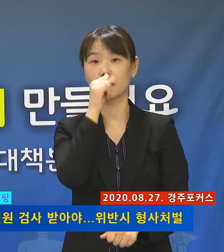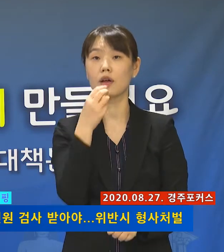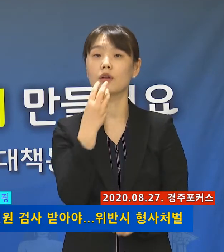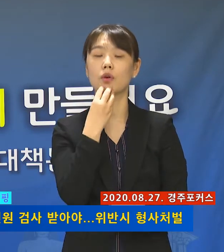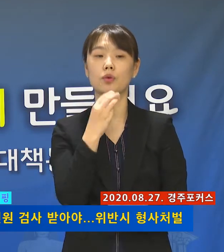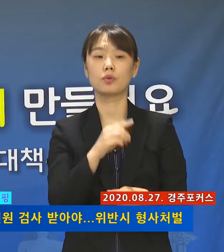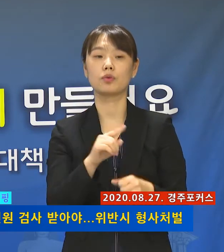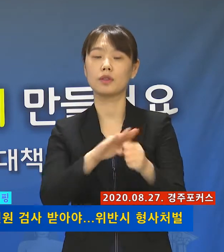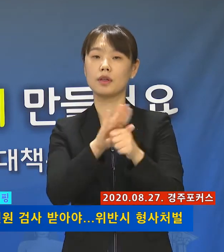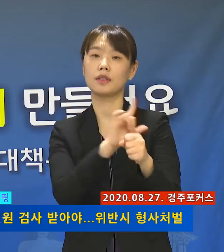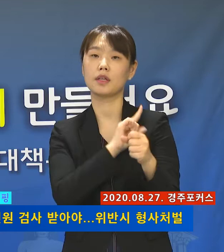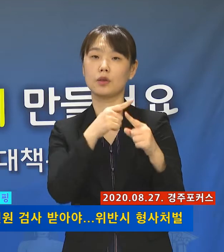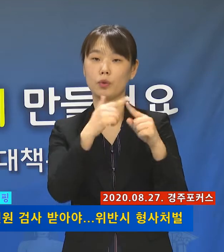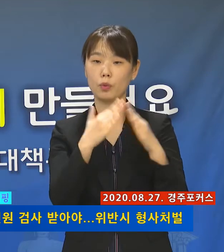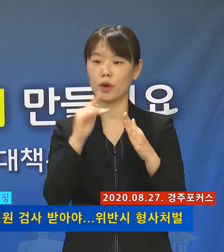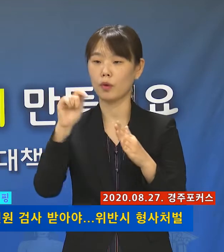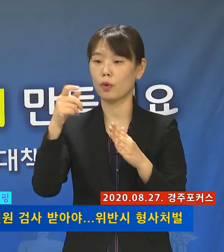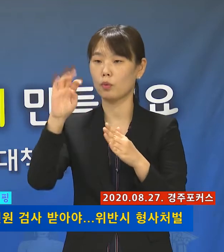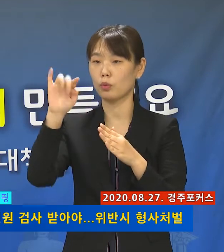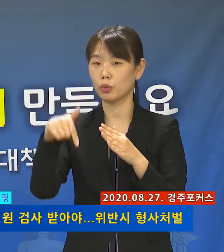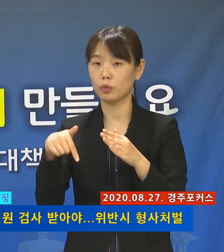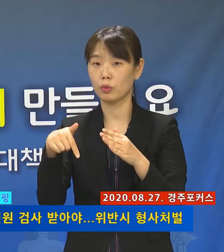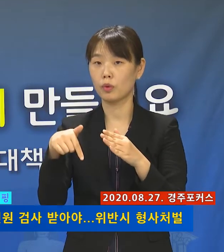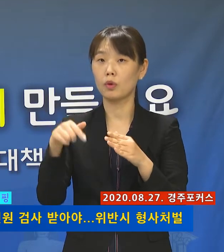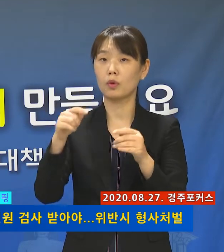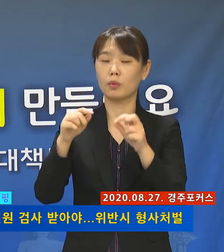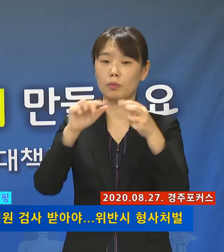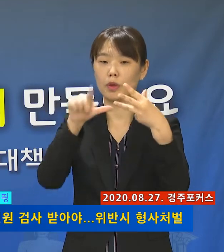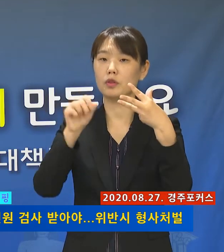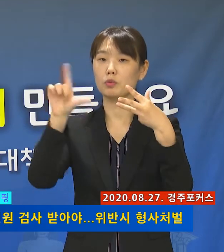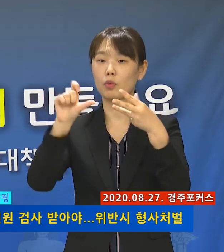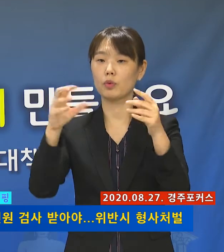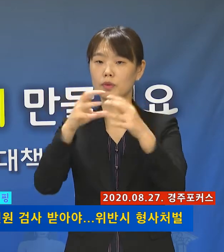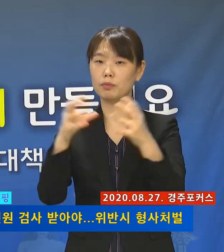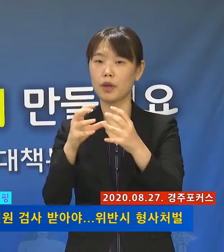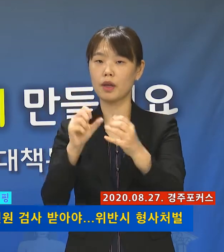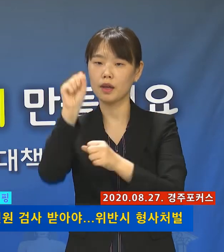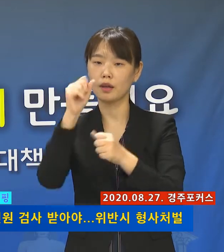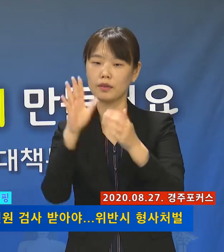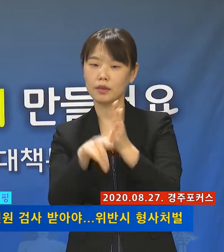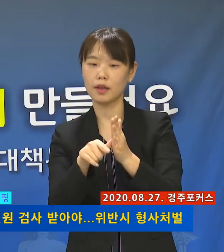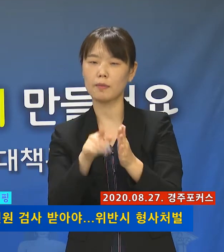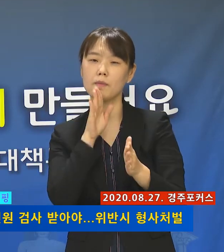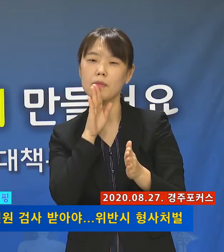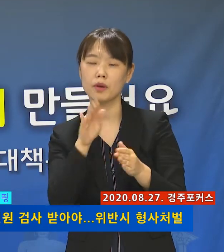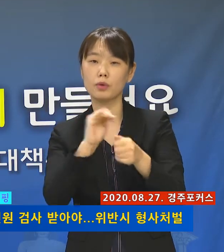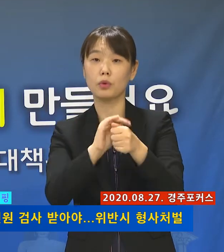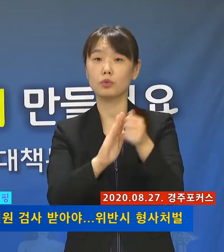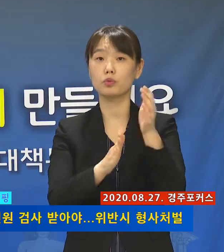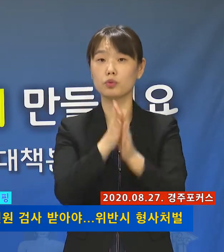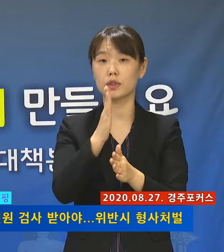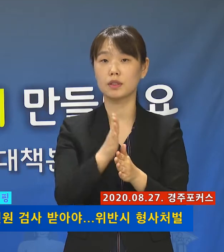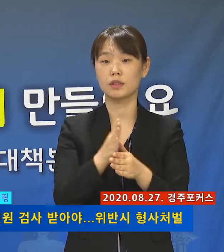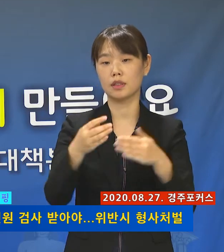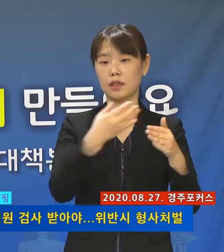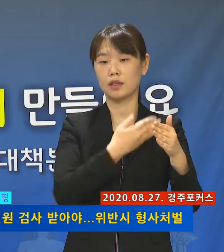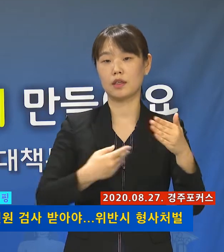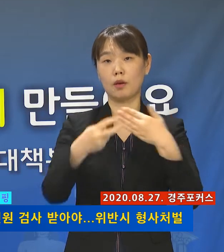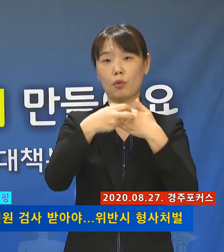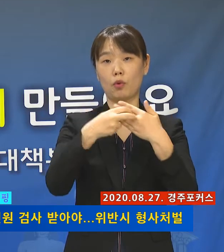사랑제일교회와 광복절 집회 참가자는 즉시 경주시 보건소 선별진료소로 연락하여 검사를